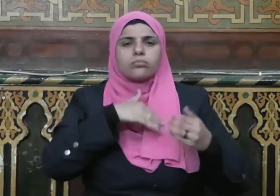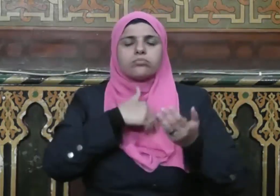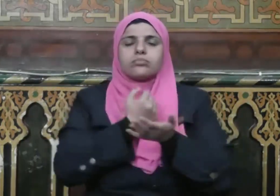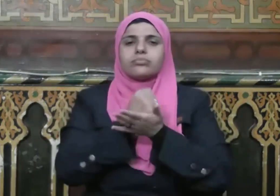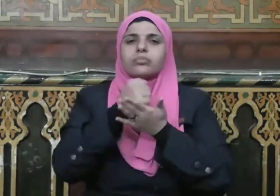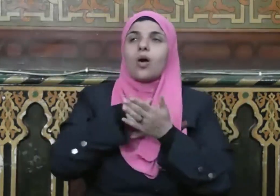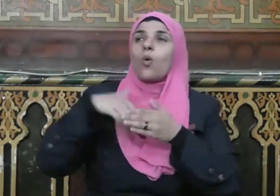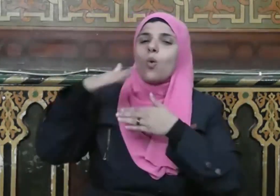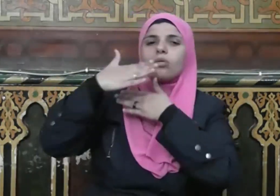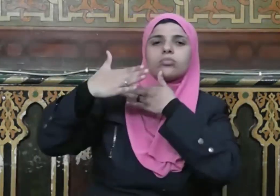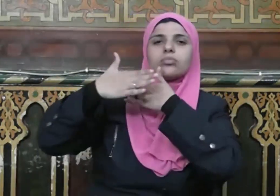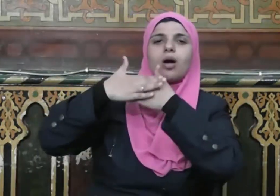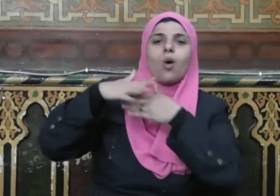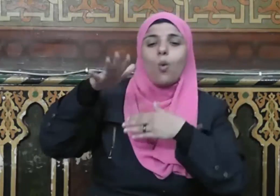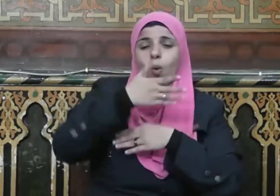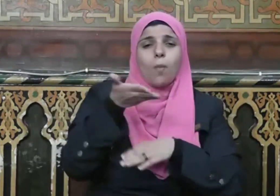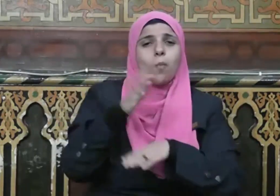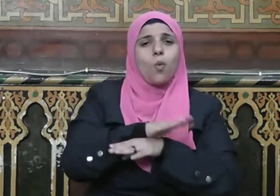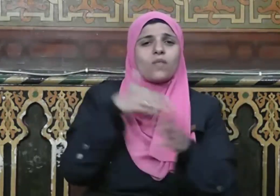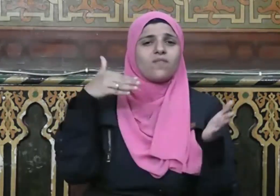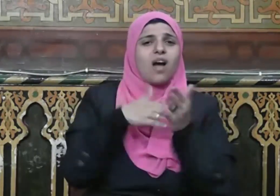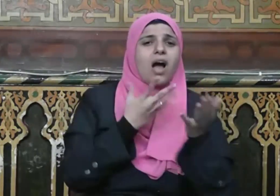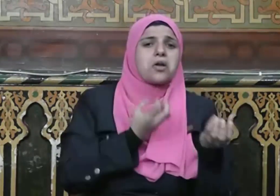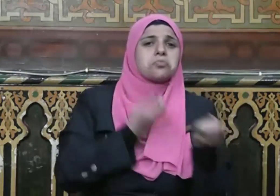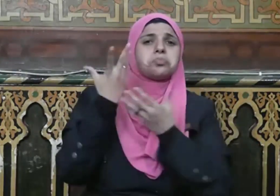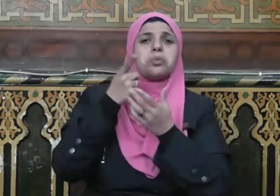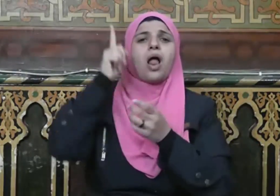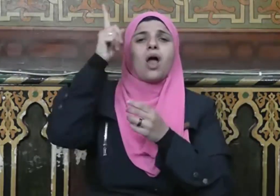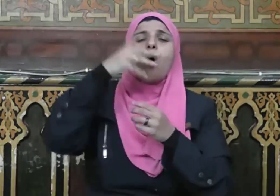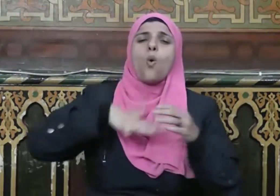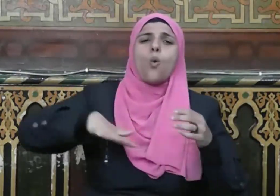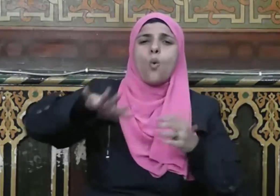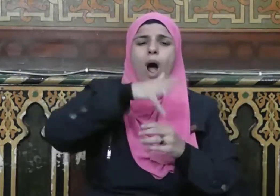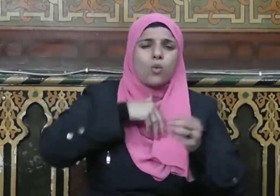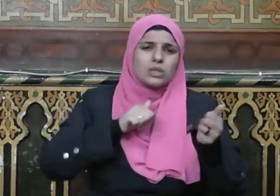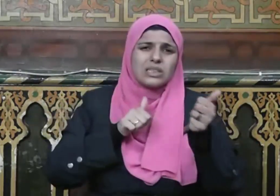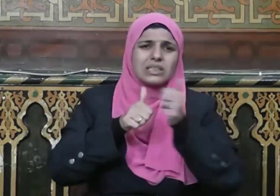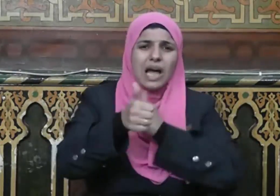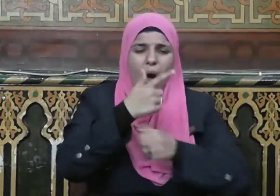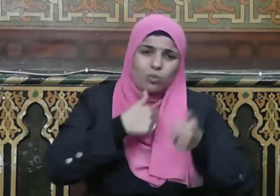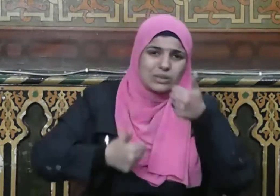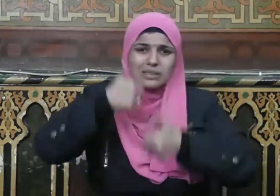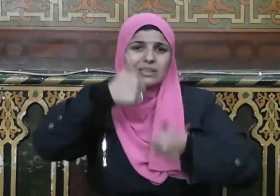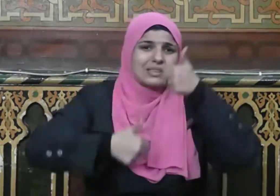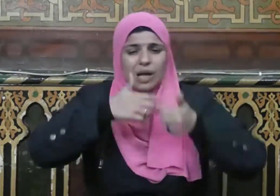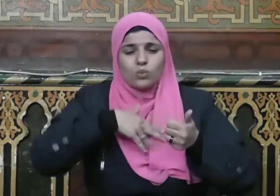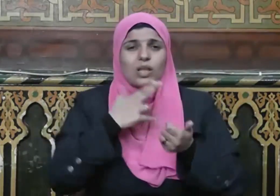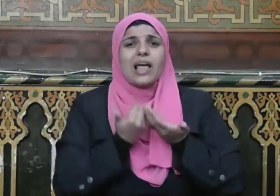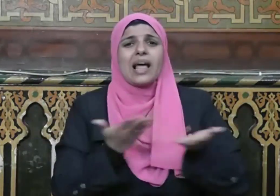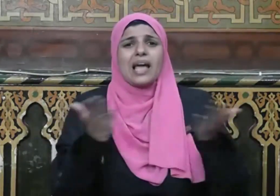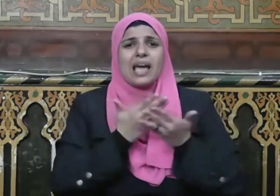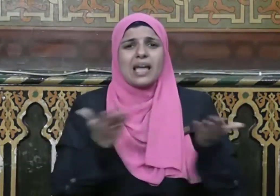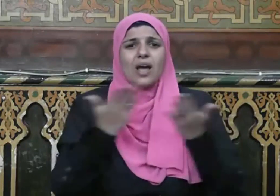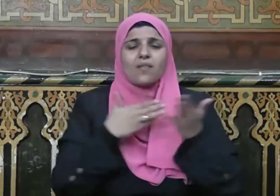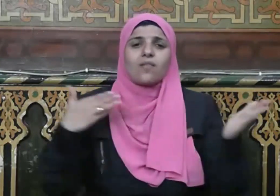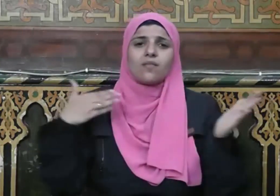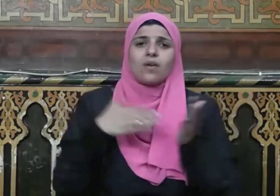ربهم راجعون أولئك يسارعون في الخيرات وهم لها سابقون